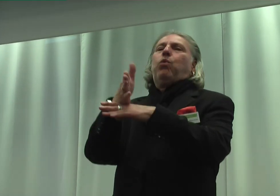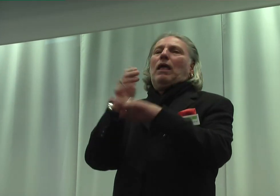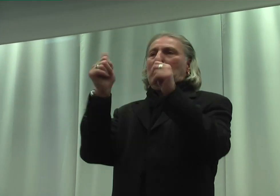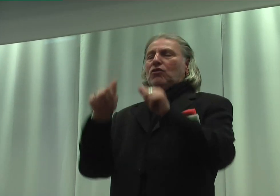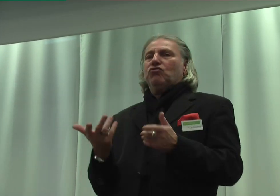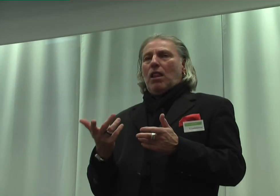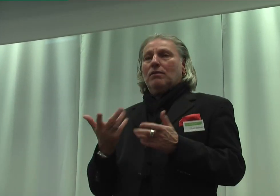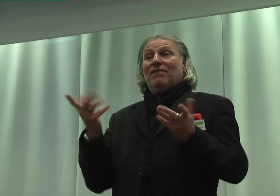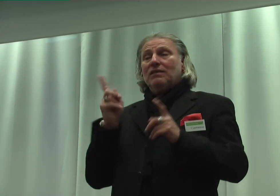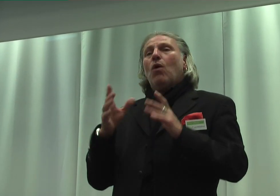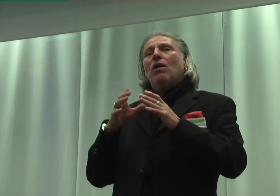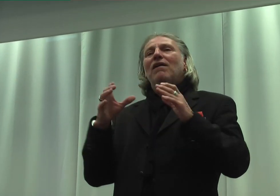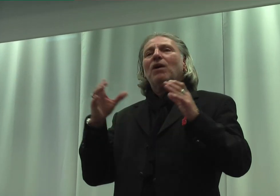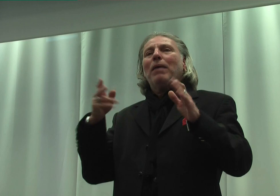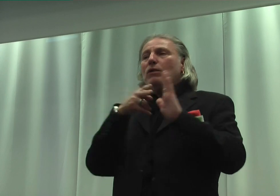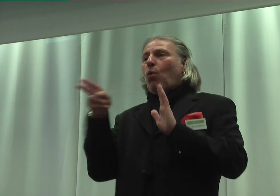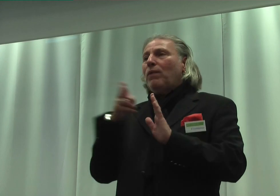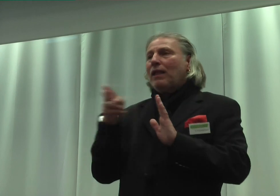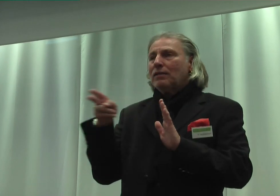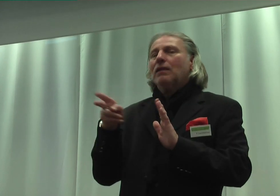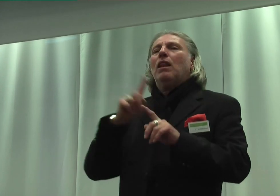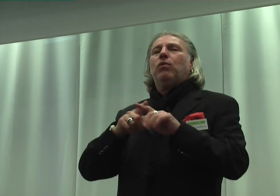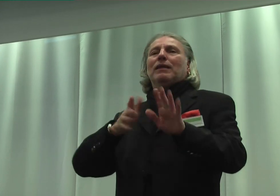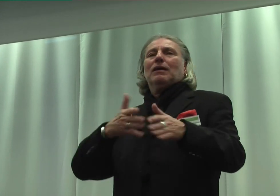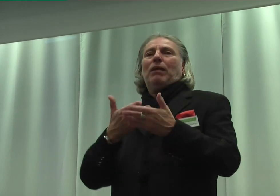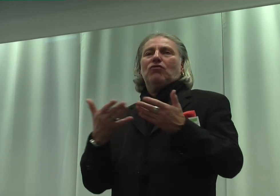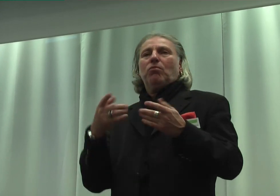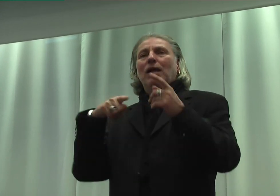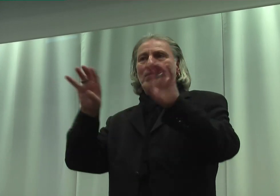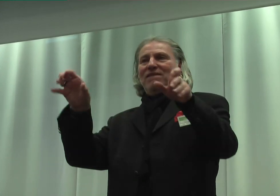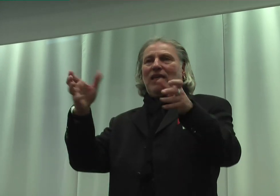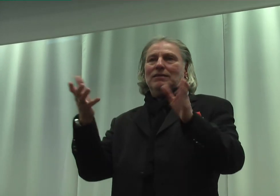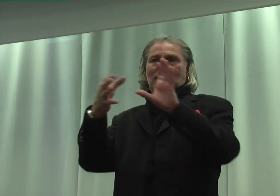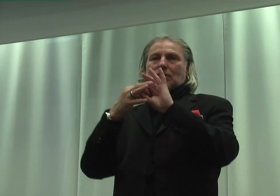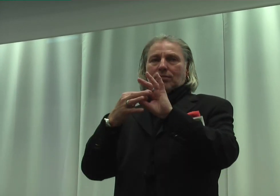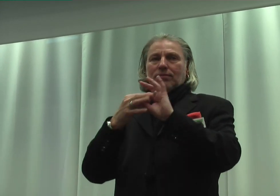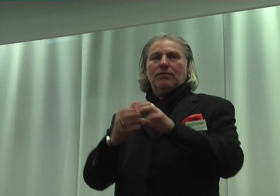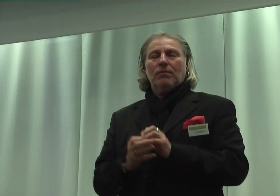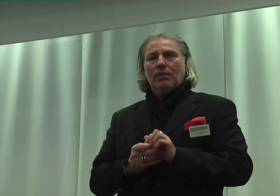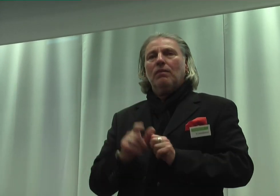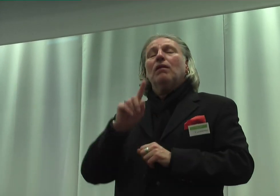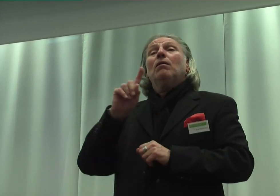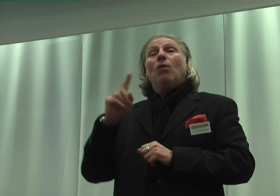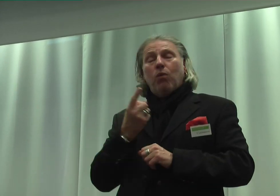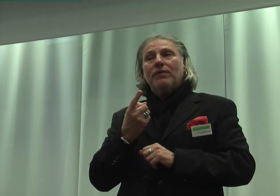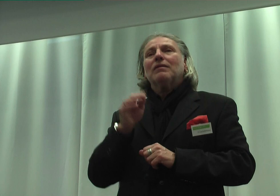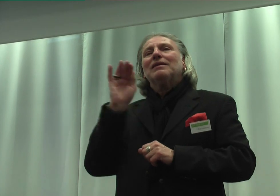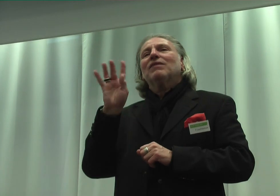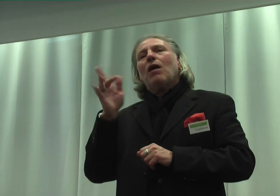Vermehrte, Untertitel und Bärdensprache im Planner entgegnadet und es wird die Anerkennung